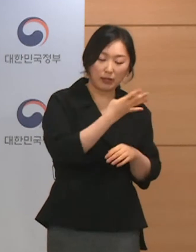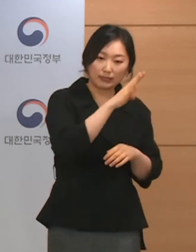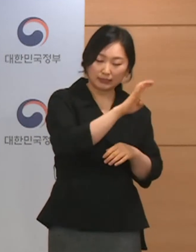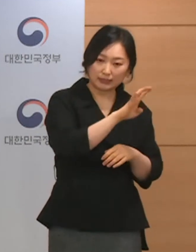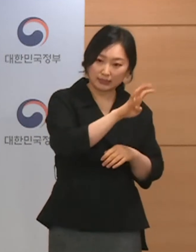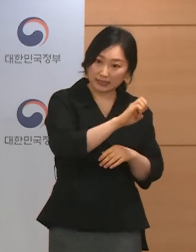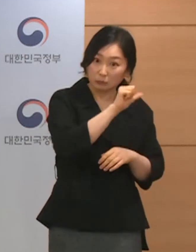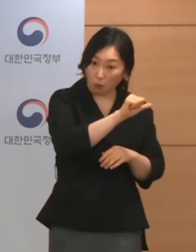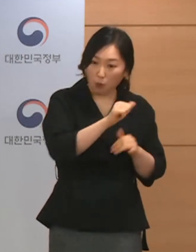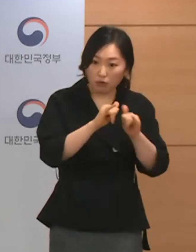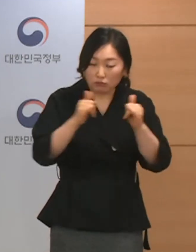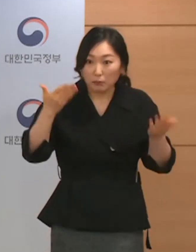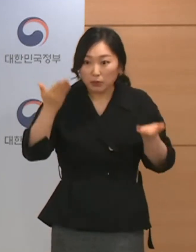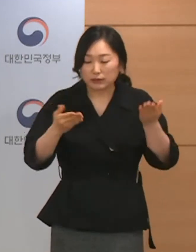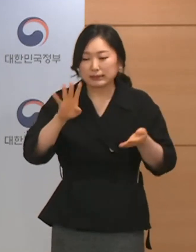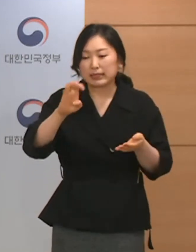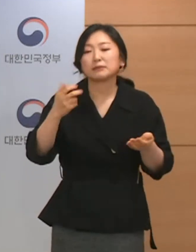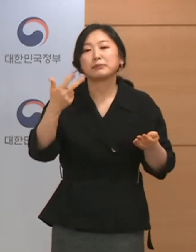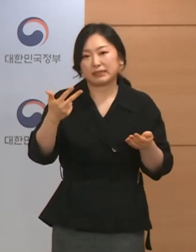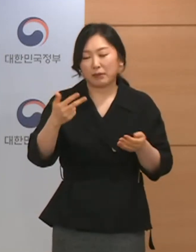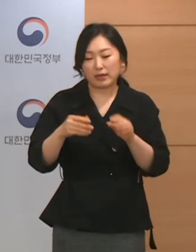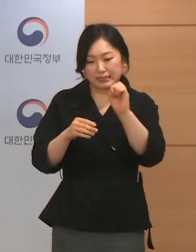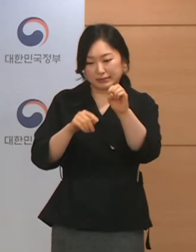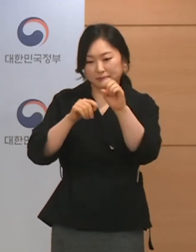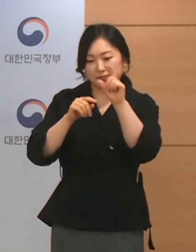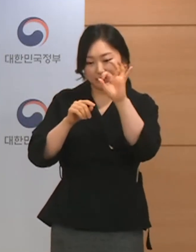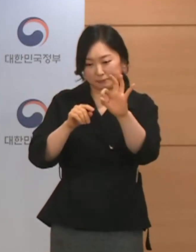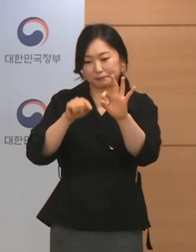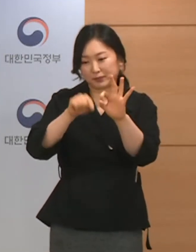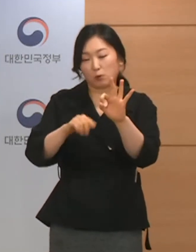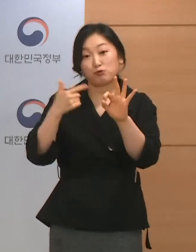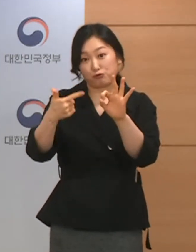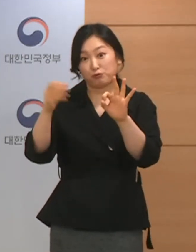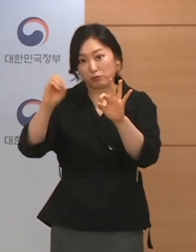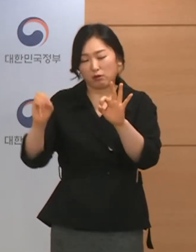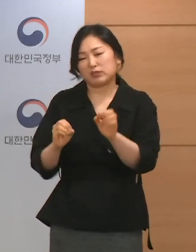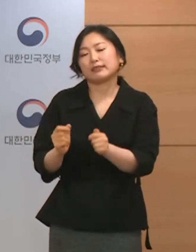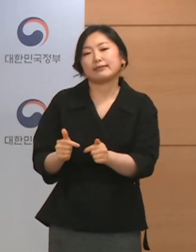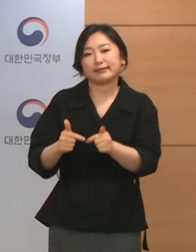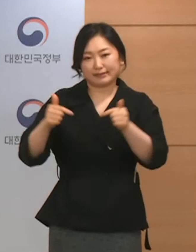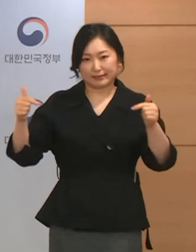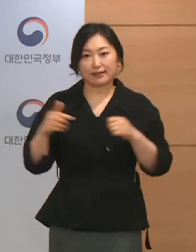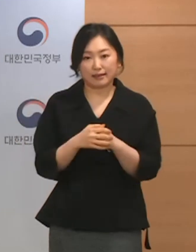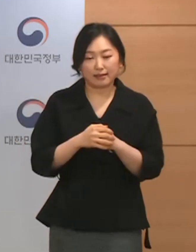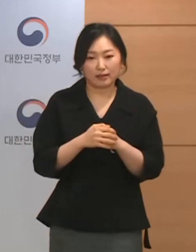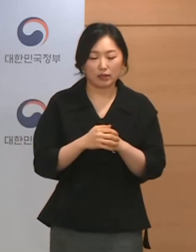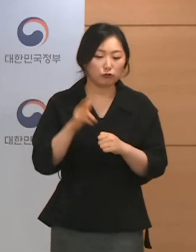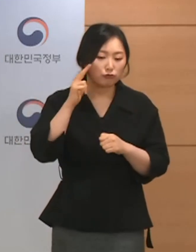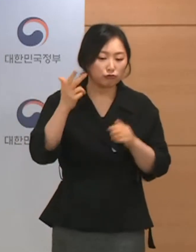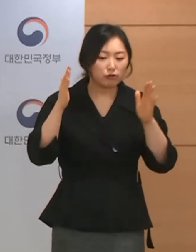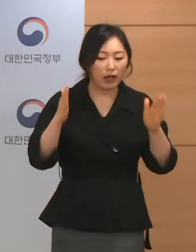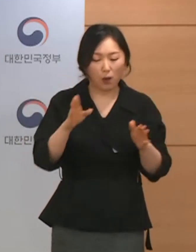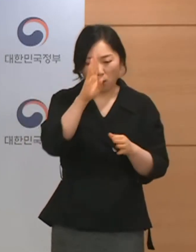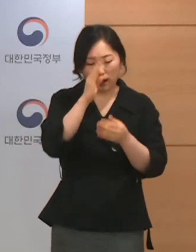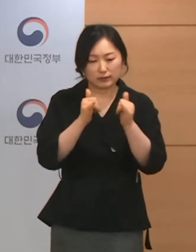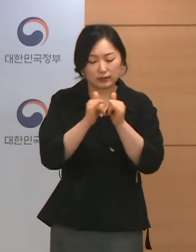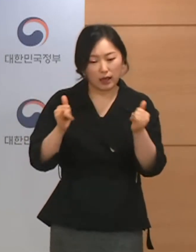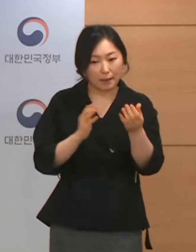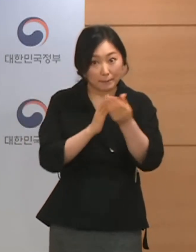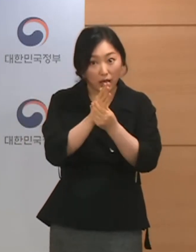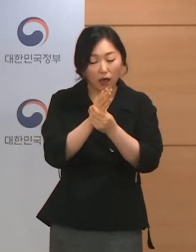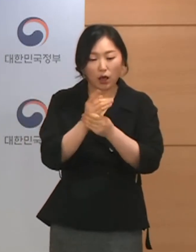47명, 10.6% 증가하였습니다. 주간 평균 환자 발생은 계속